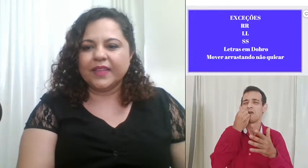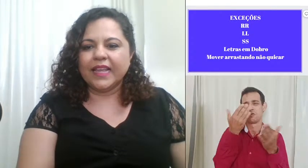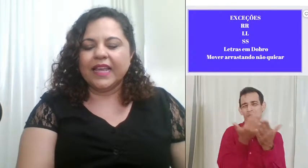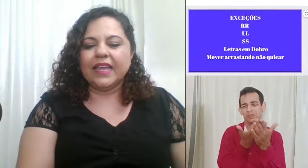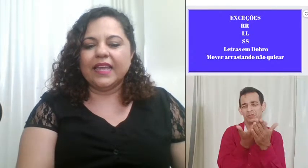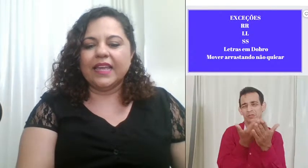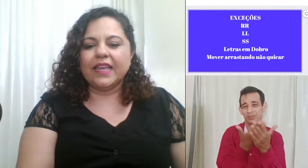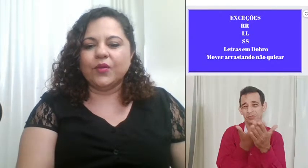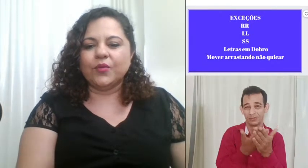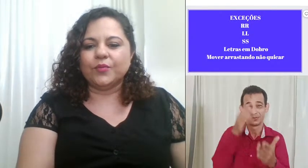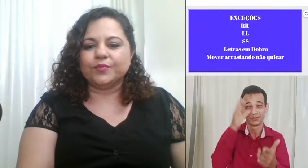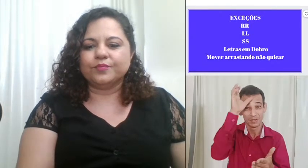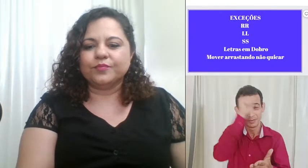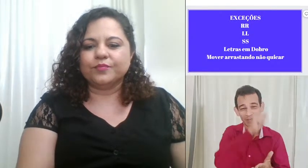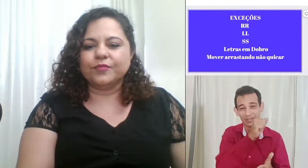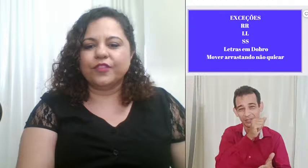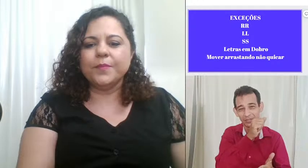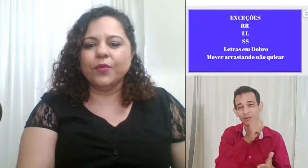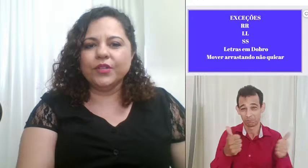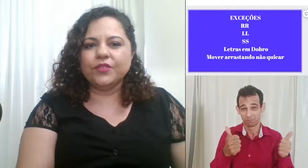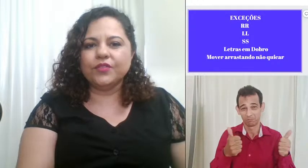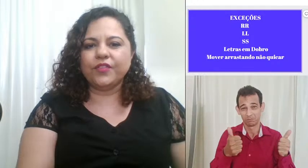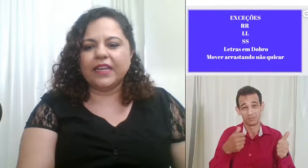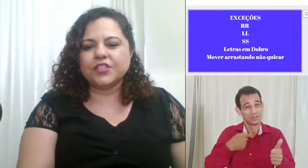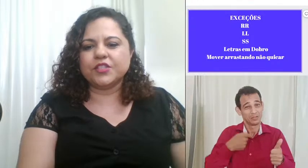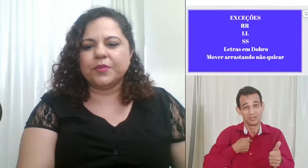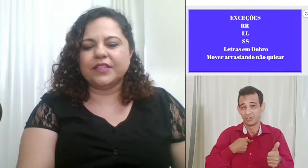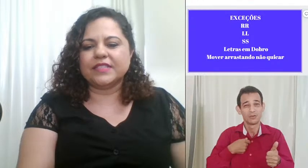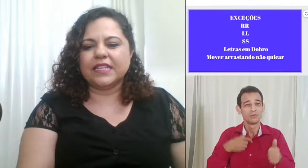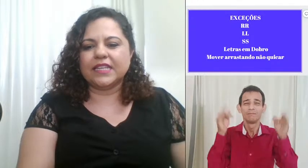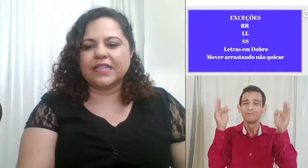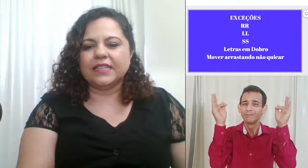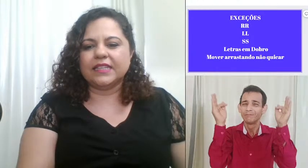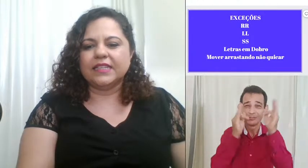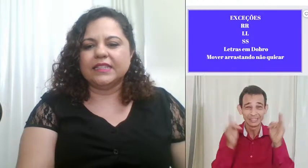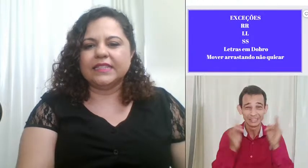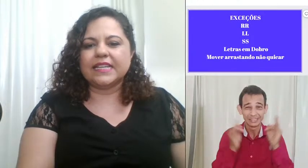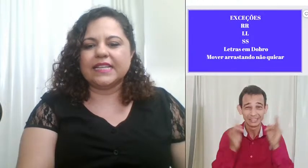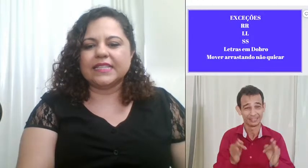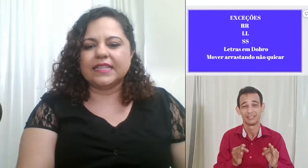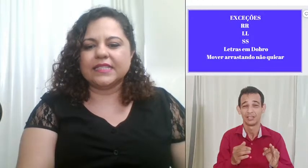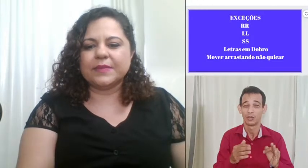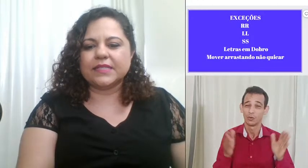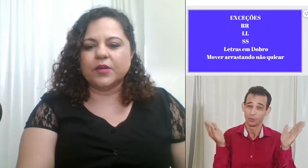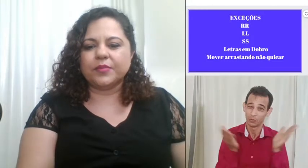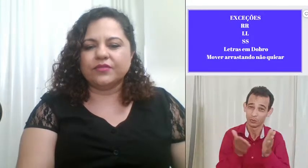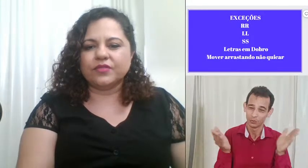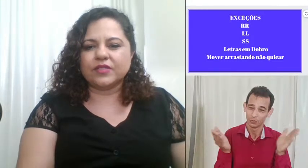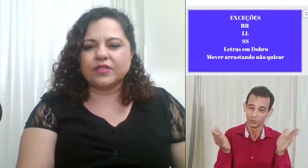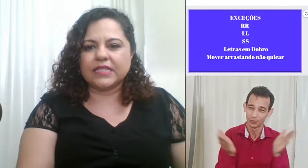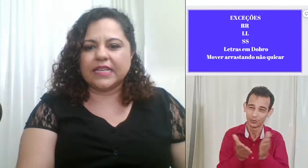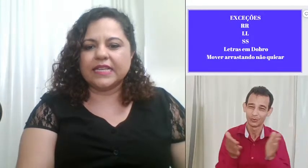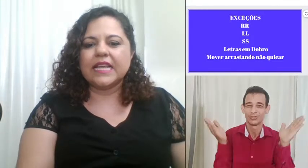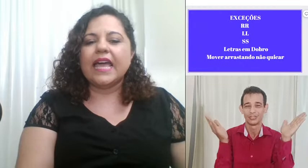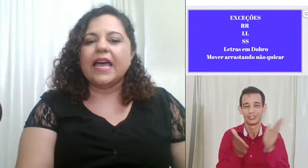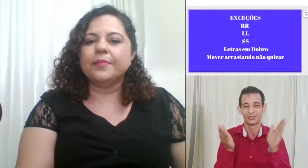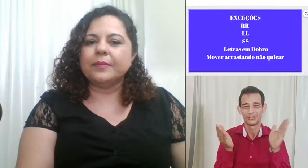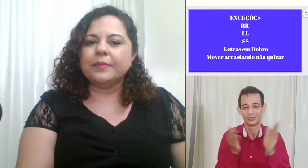eu fiquei muito feliz de poder fazer nessa essa transmissão para vocês é a primeira